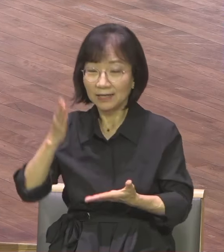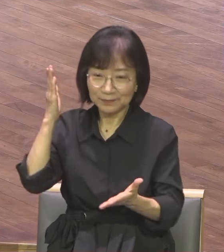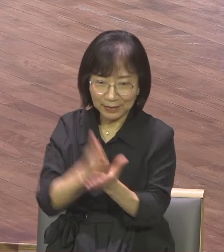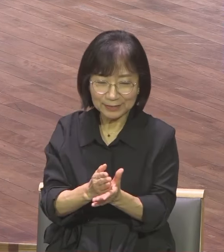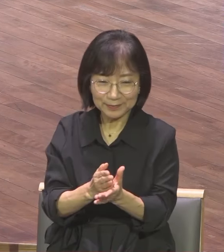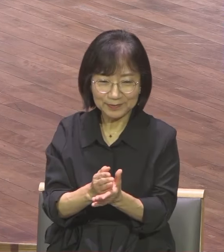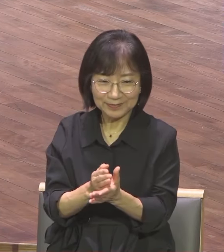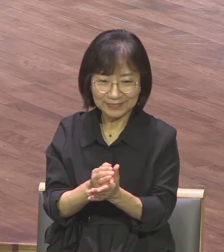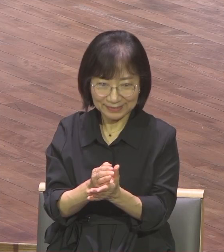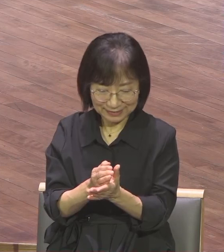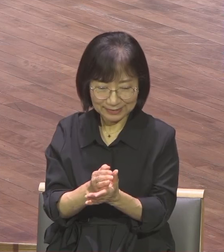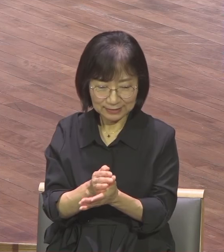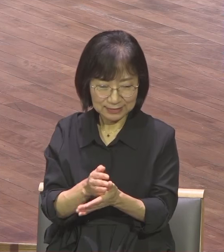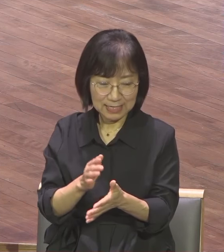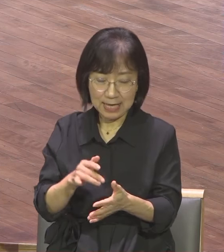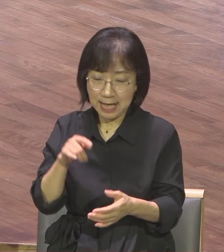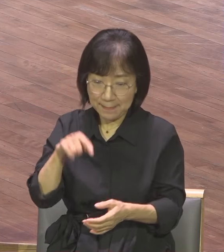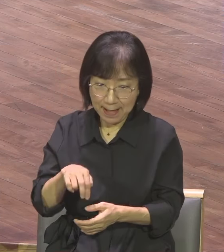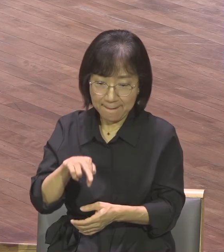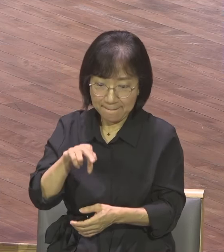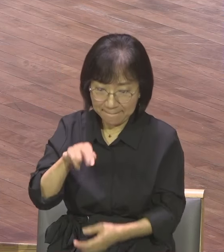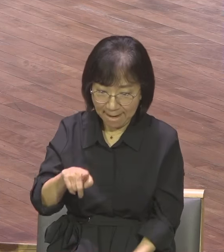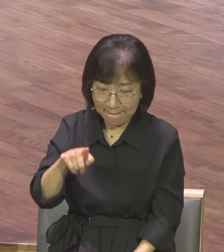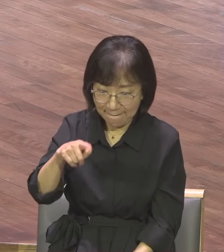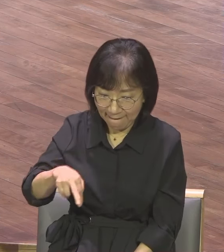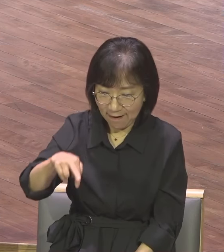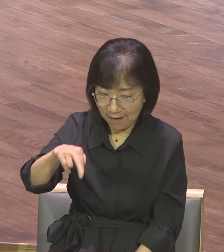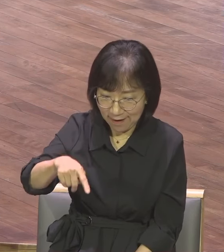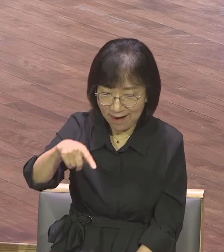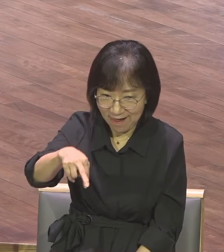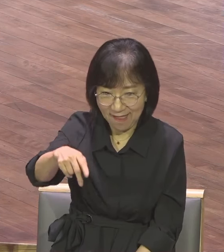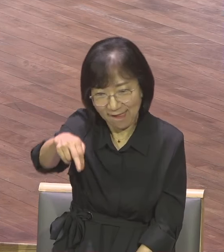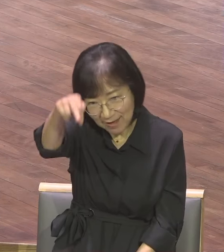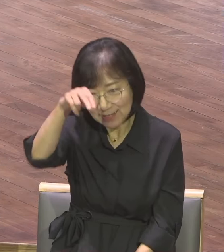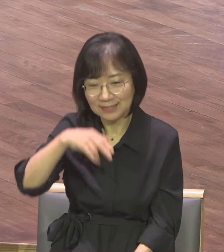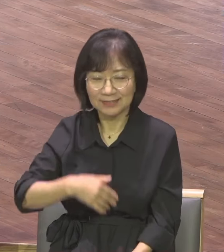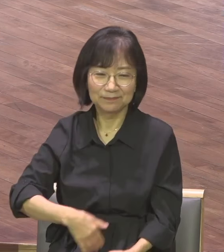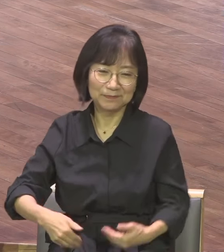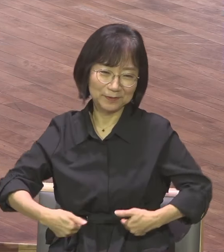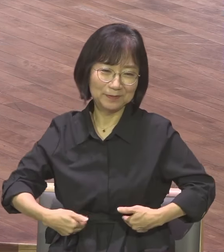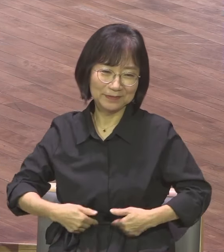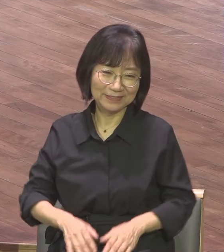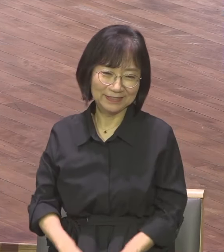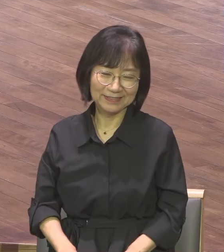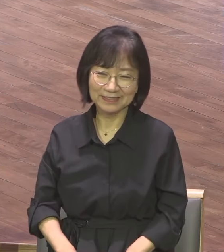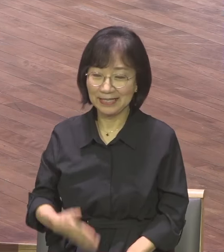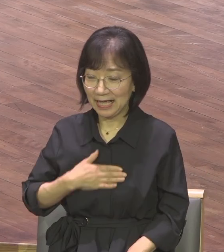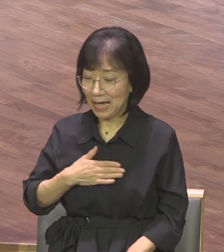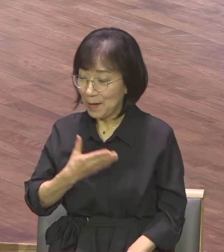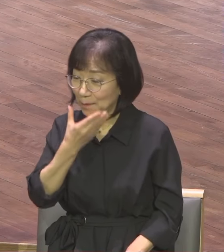이제는 한 발짝 한 발짝 전진해야 됩니다 보금 가진 사람이 성도가